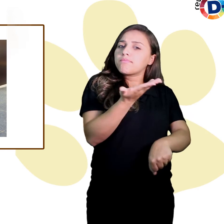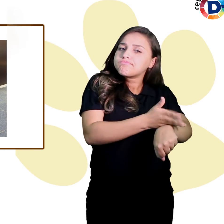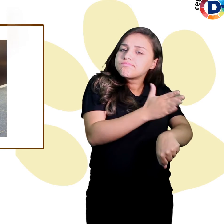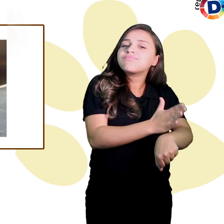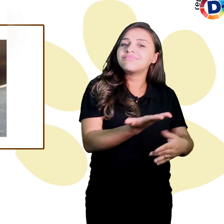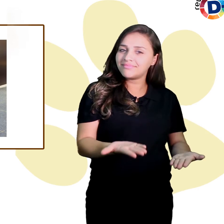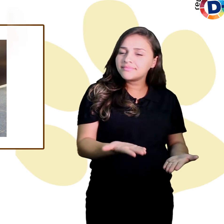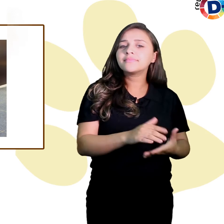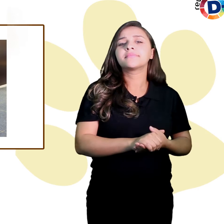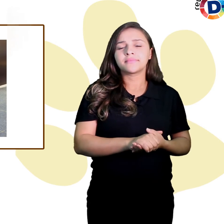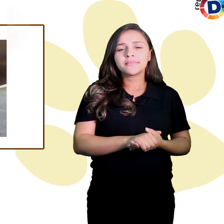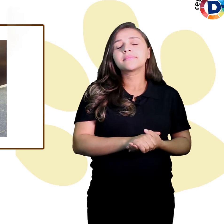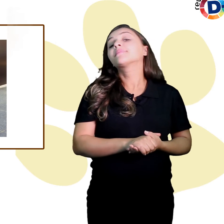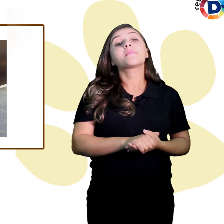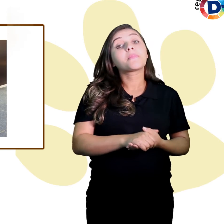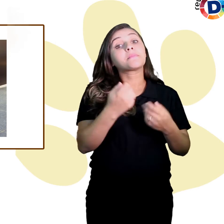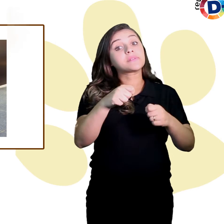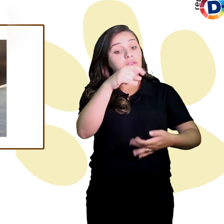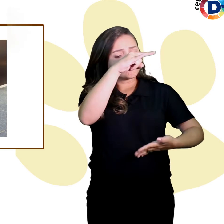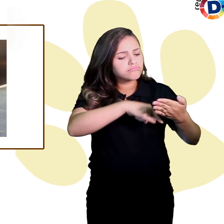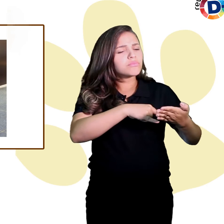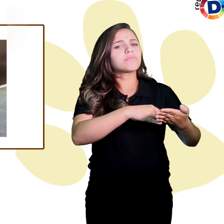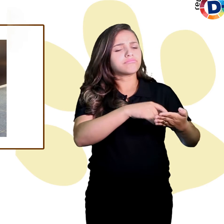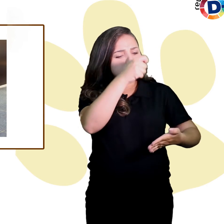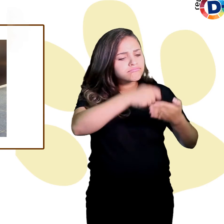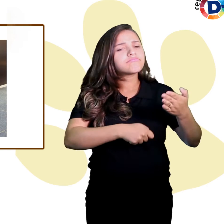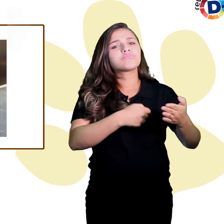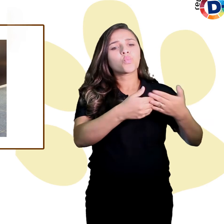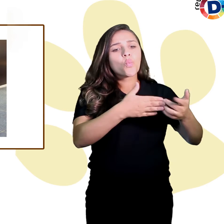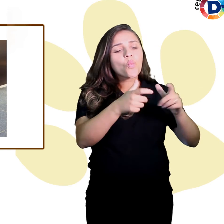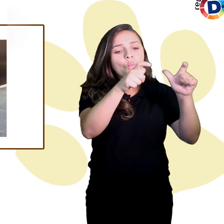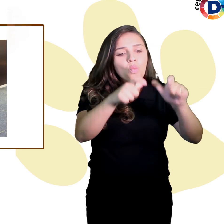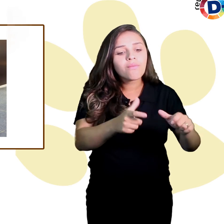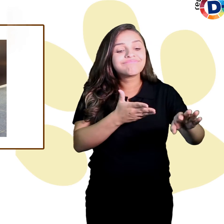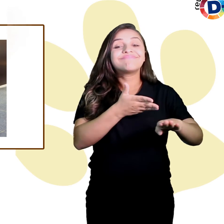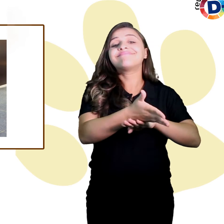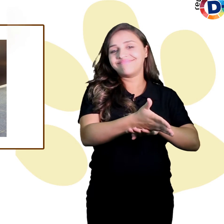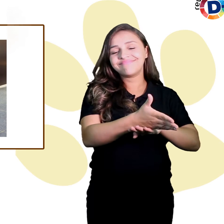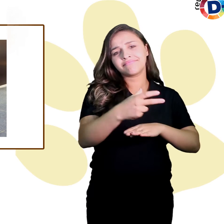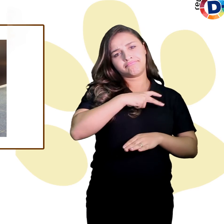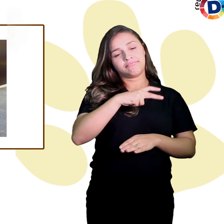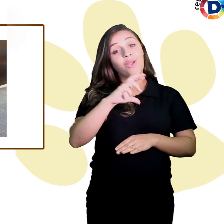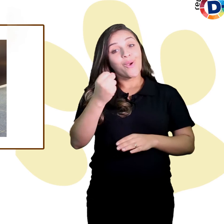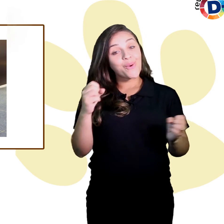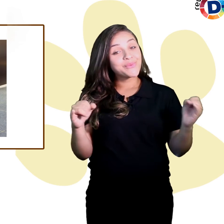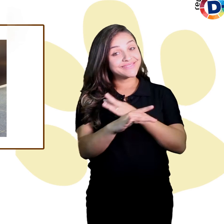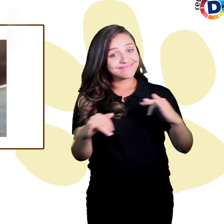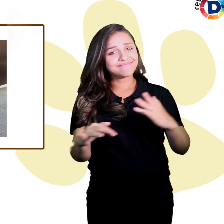identificação que o autoriza a entrar em qualquer lugar de uso coletivo ou privado, ou seja, não é